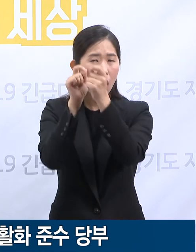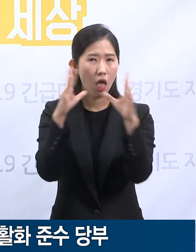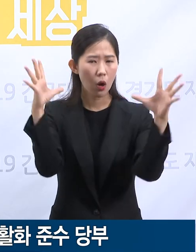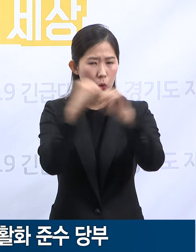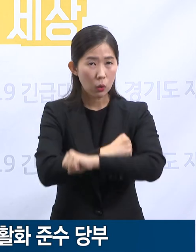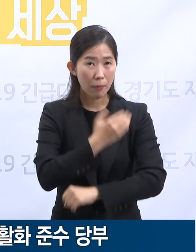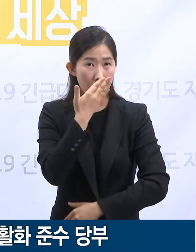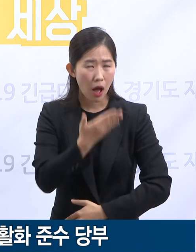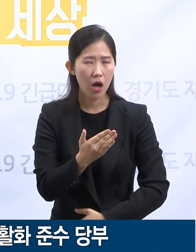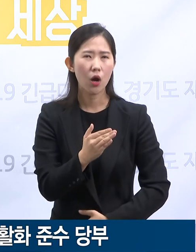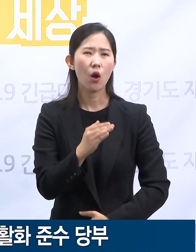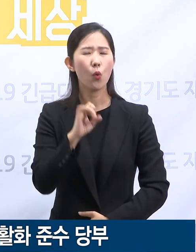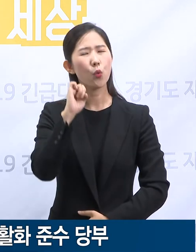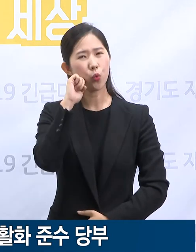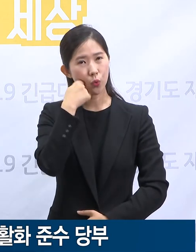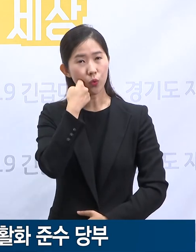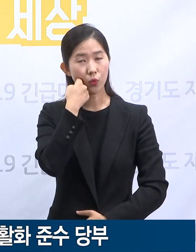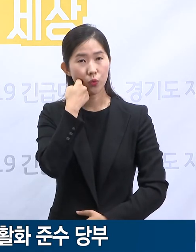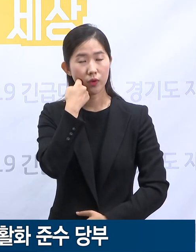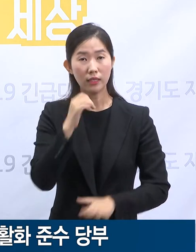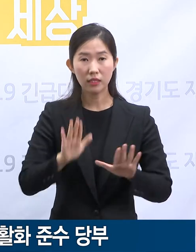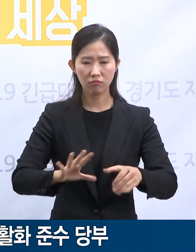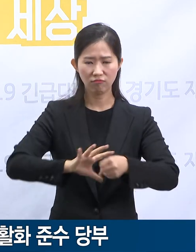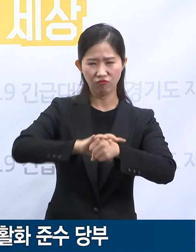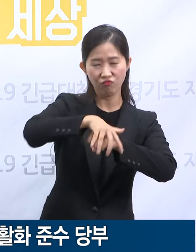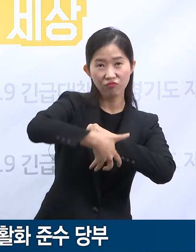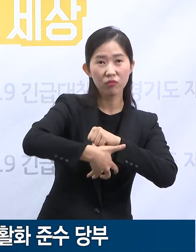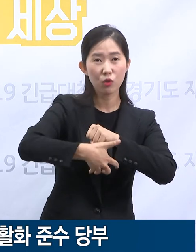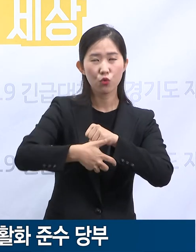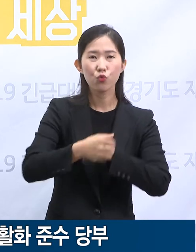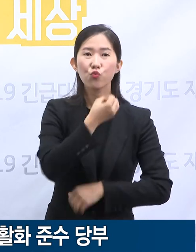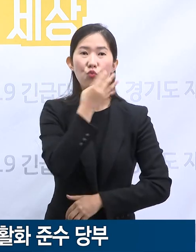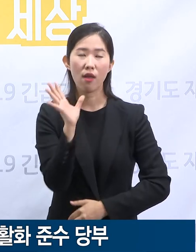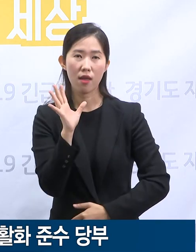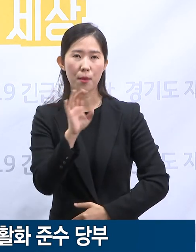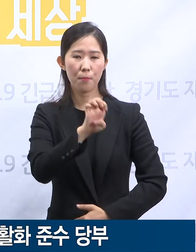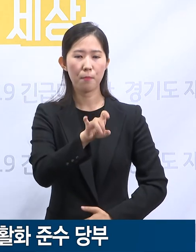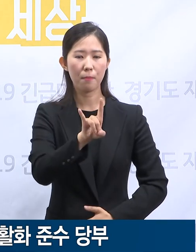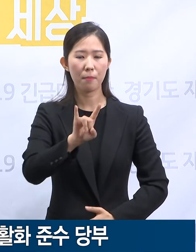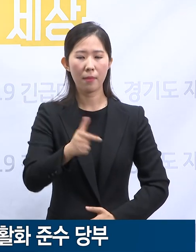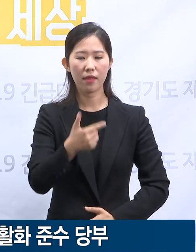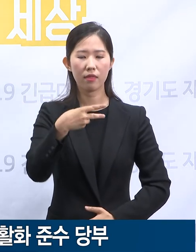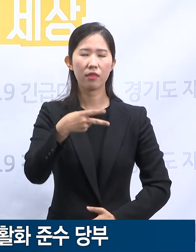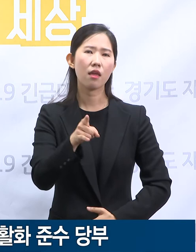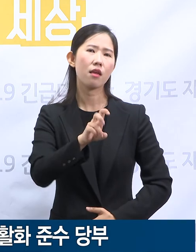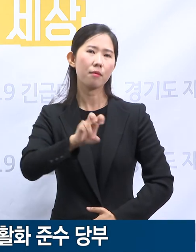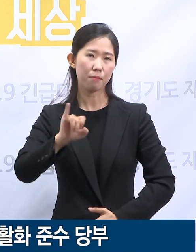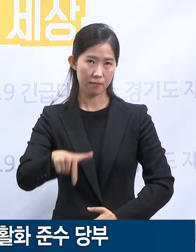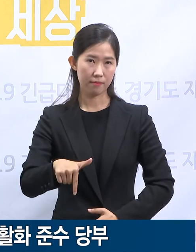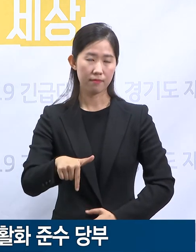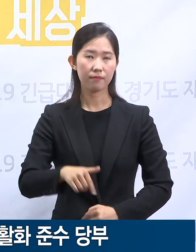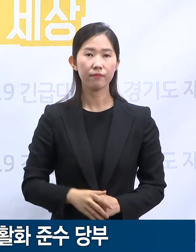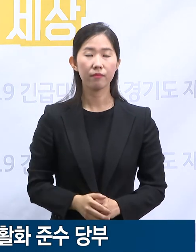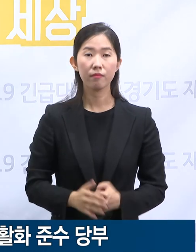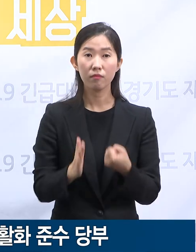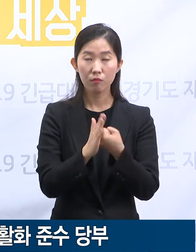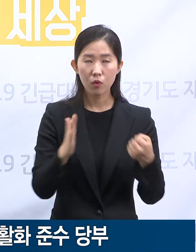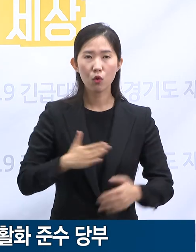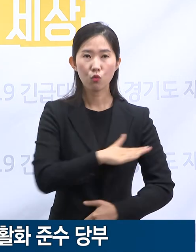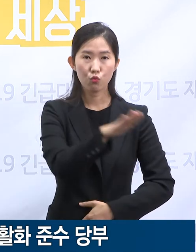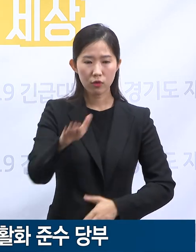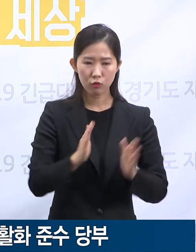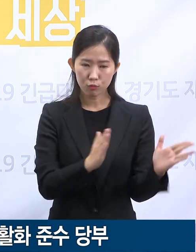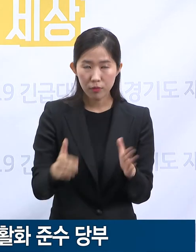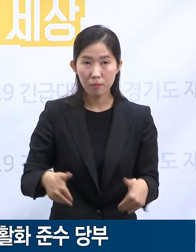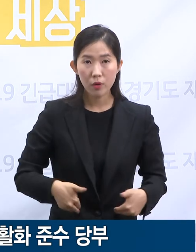높습니다. 팬데믹, 전 지구적 범유행이란 이름에 부합하는 그런 속성입니다. 따라서 우리에게 주어진 과제는